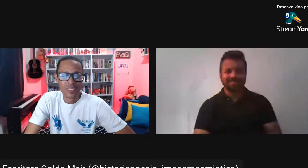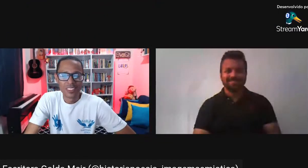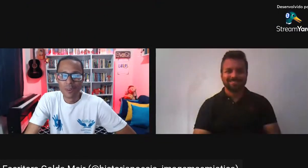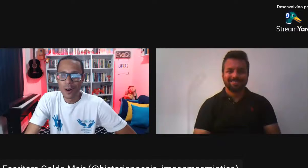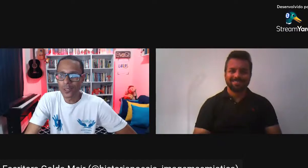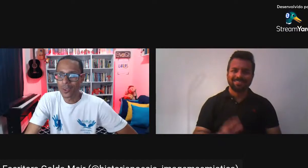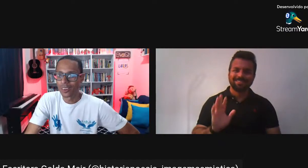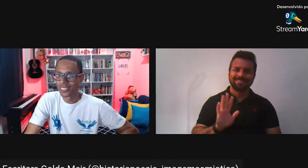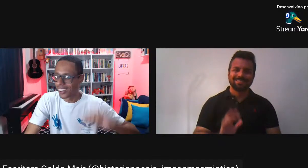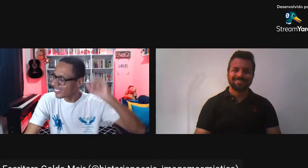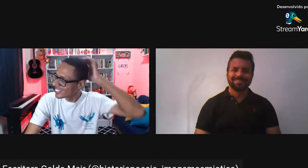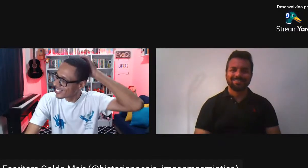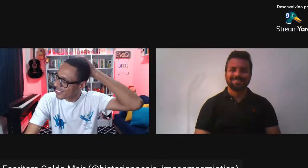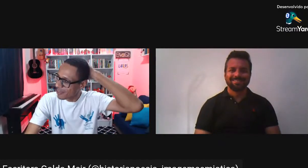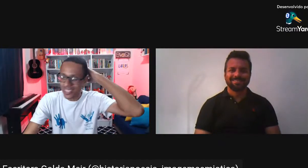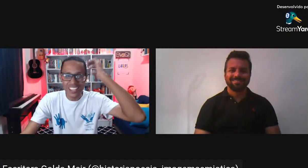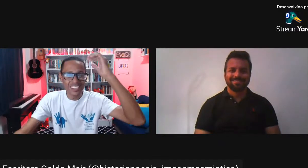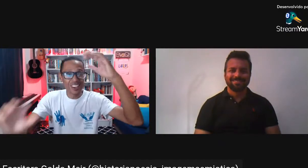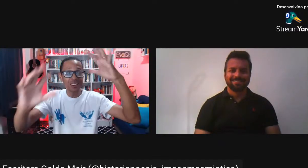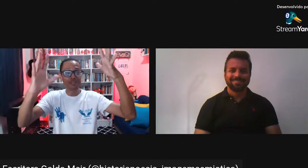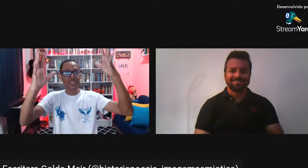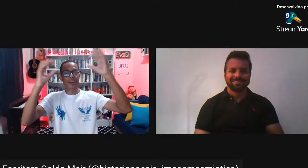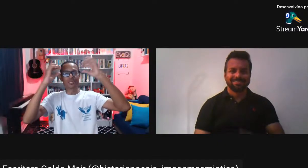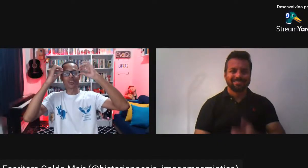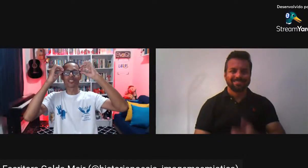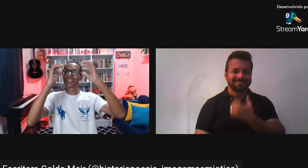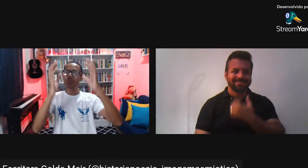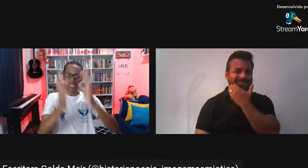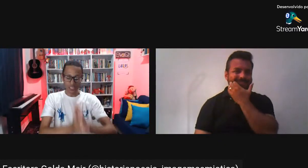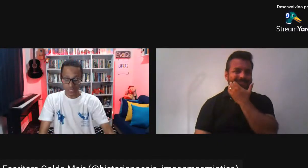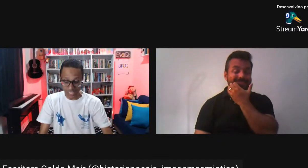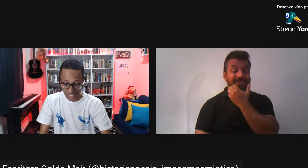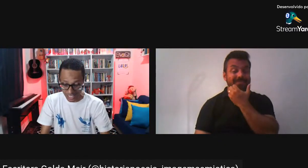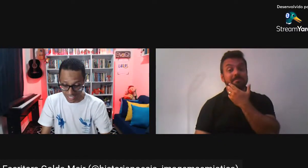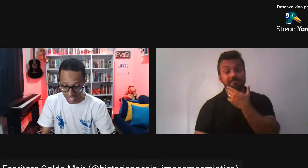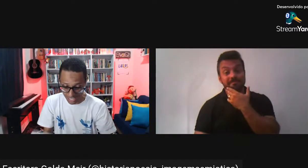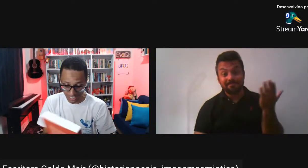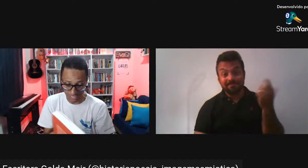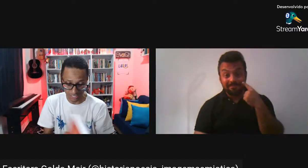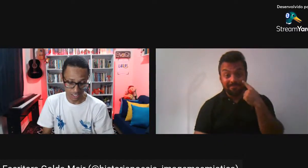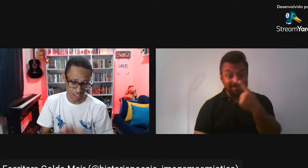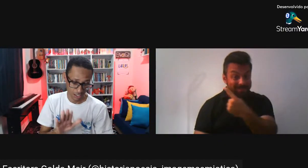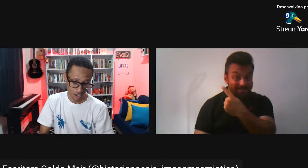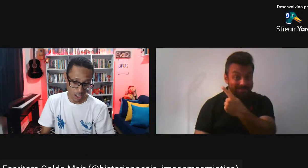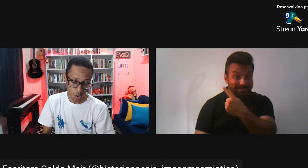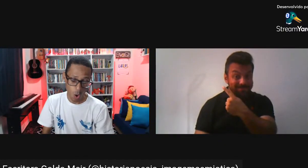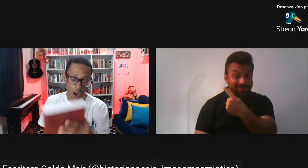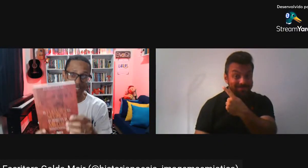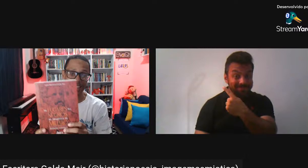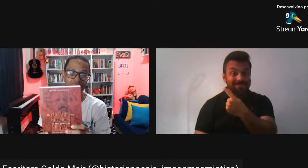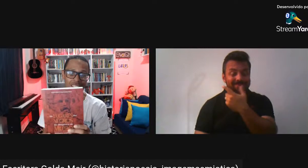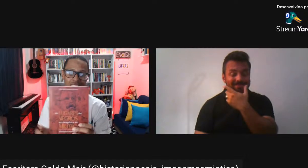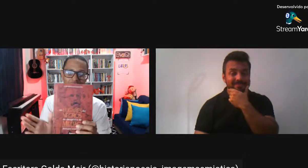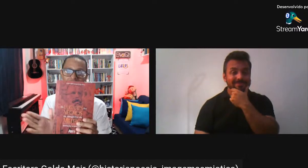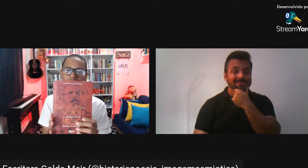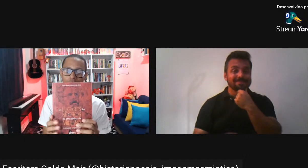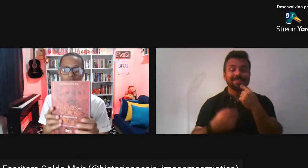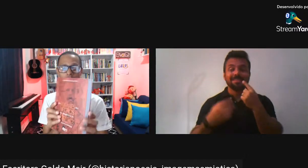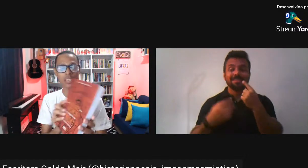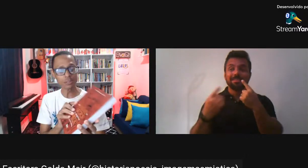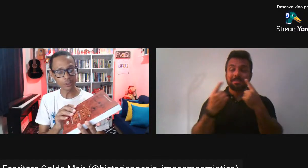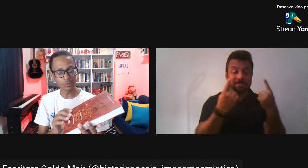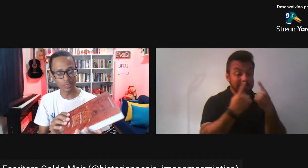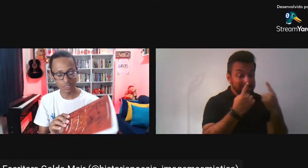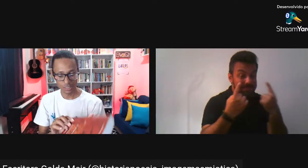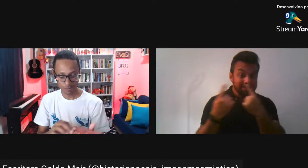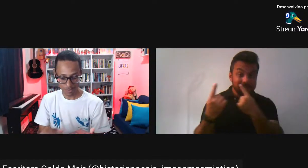Tchau Bom, pessoal Então, tivemos aí No final do nosso Dialogando 86 Corre lá Adquira o